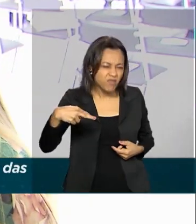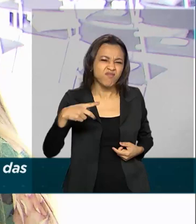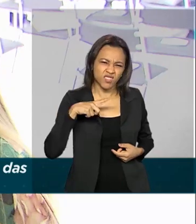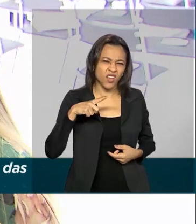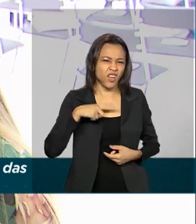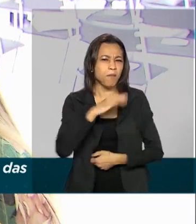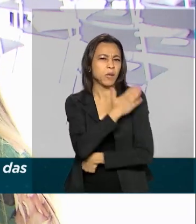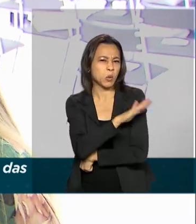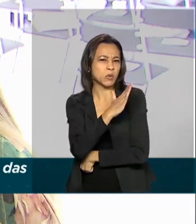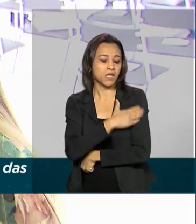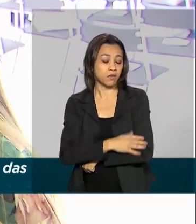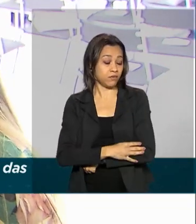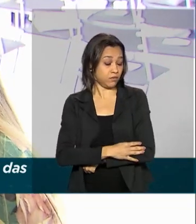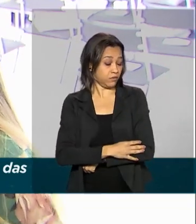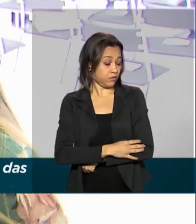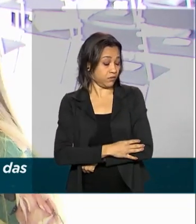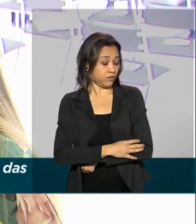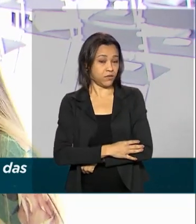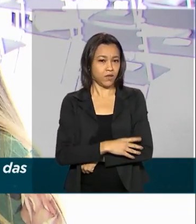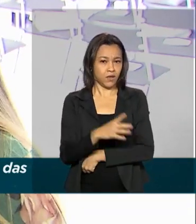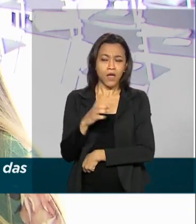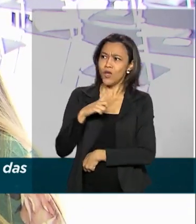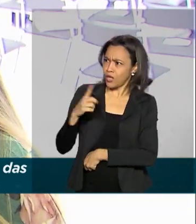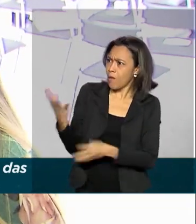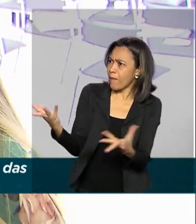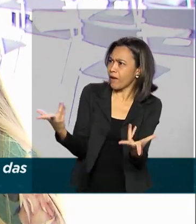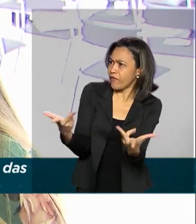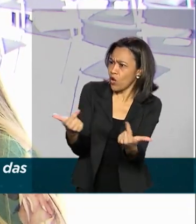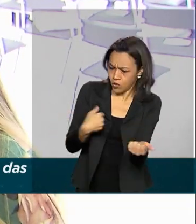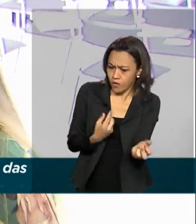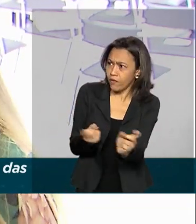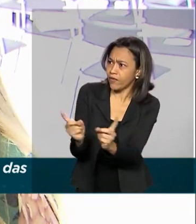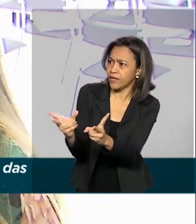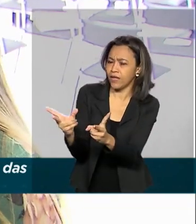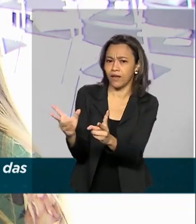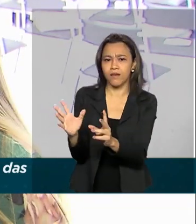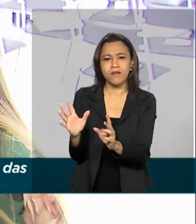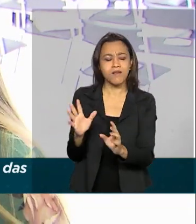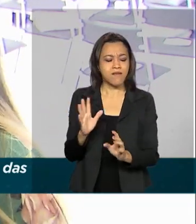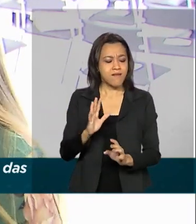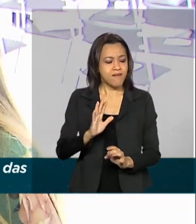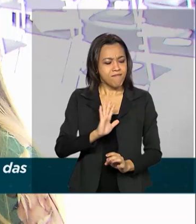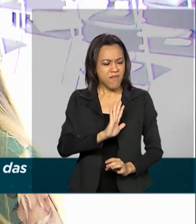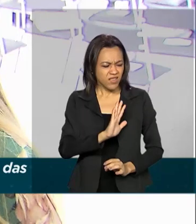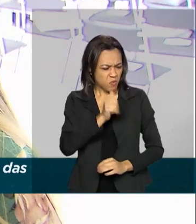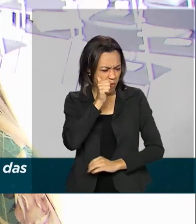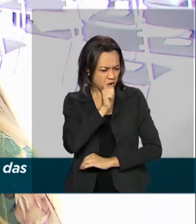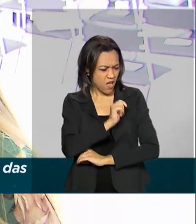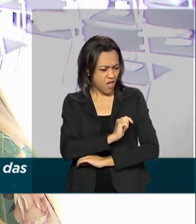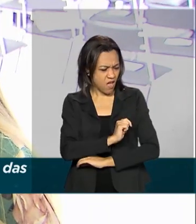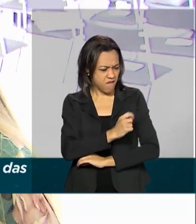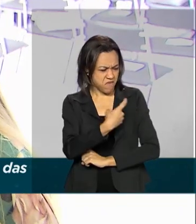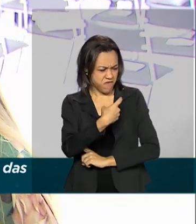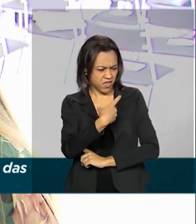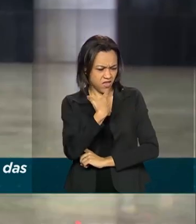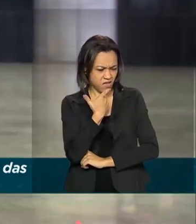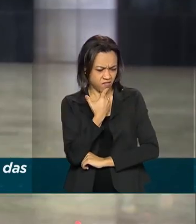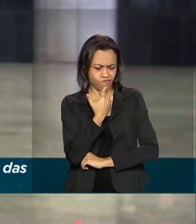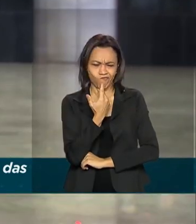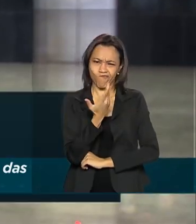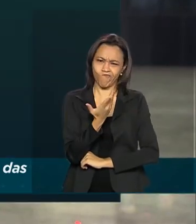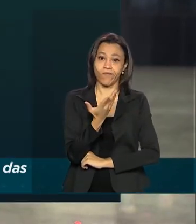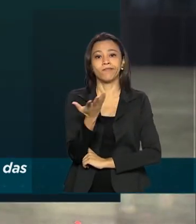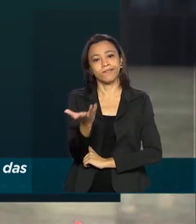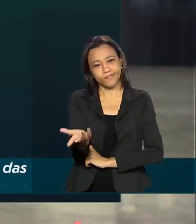preconceito de olhar e falar assim, eu tenho um produto aqui maravilhoso que eu vou te vender, mas espera, uma mulher veio me vender, será que é o mesmo?